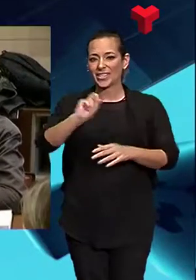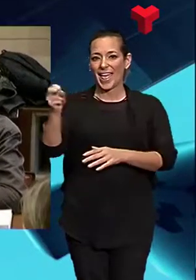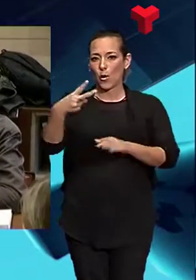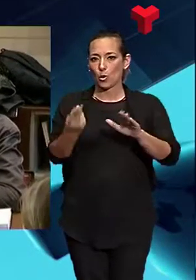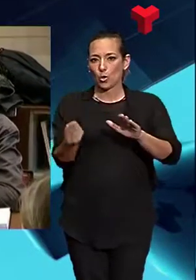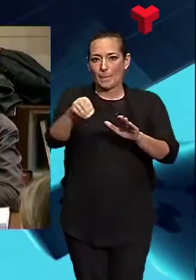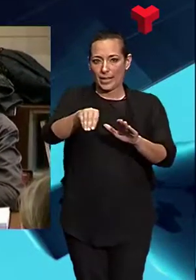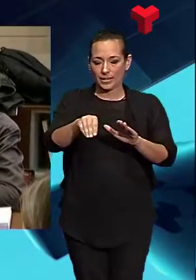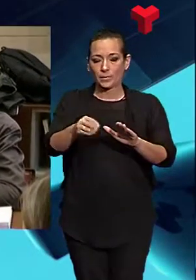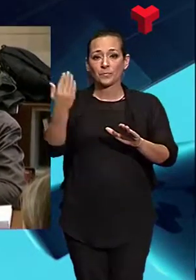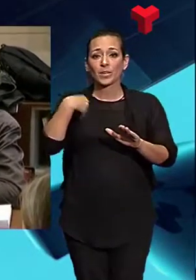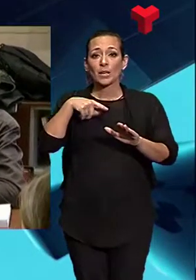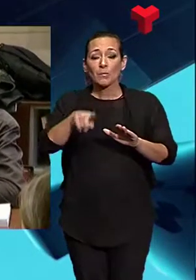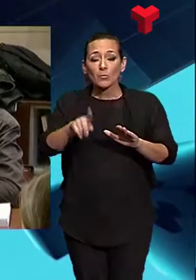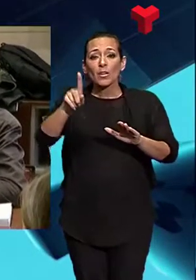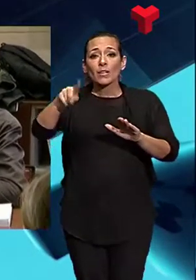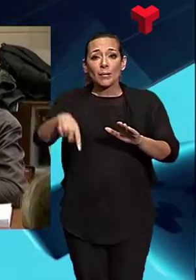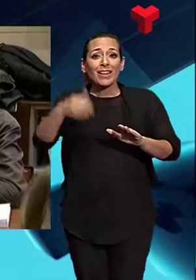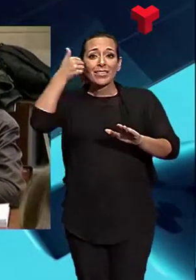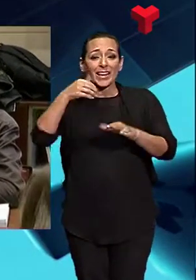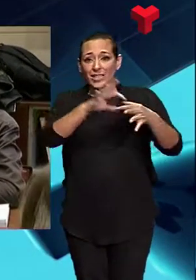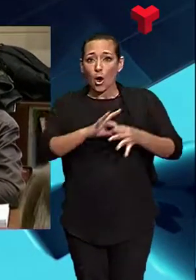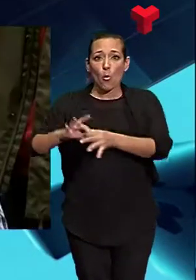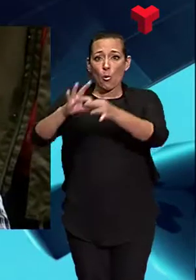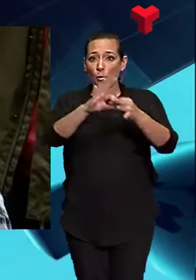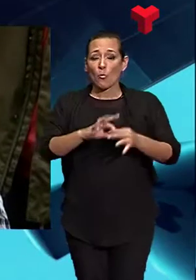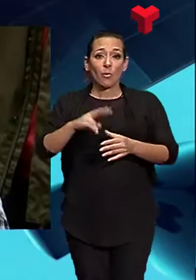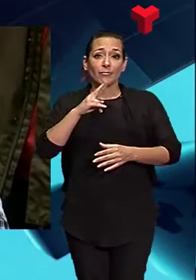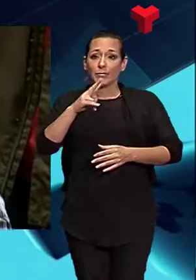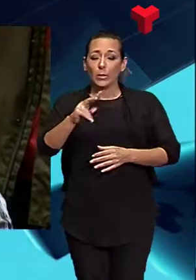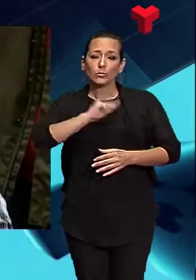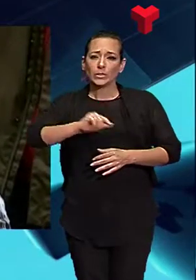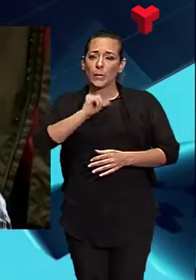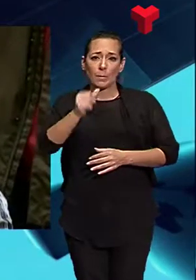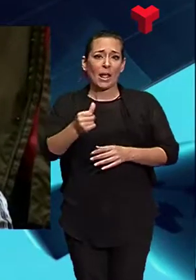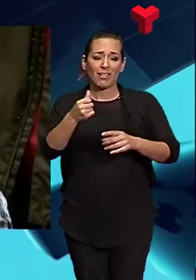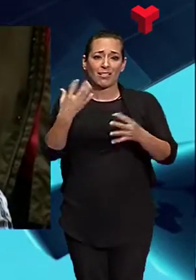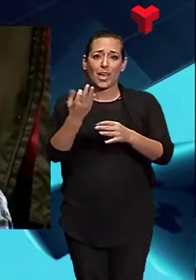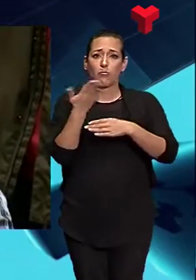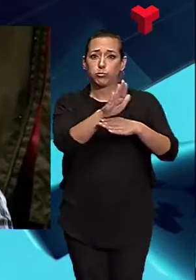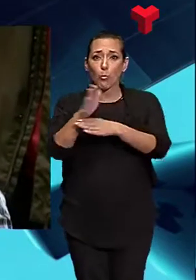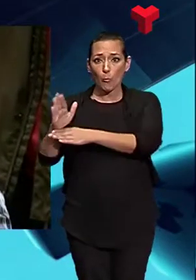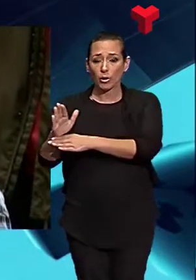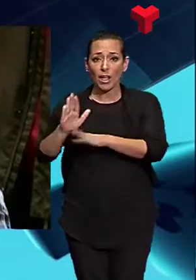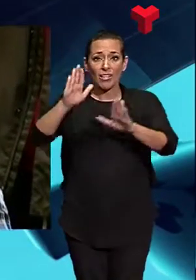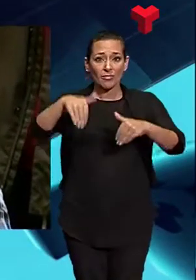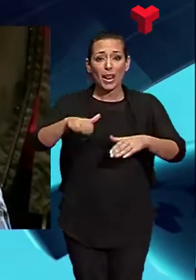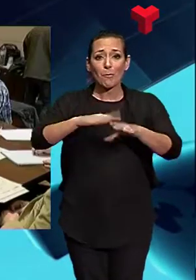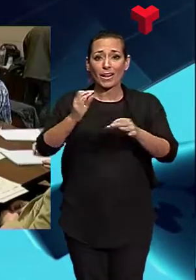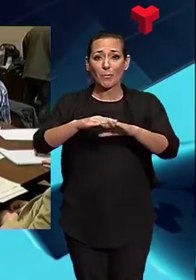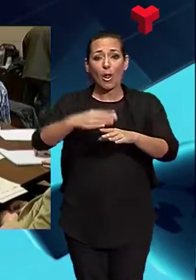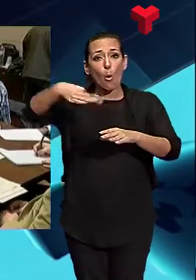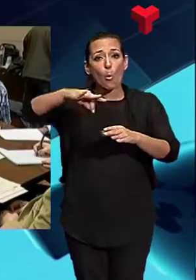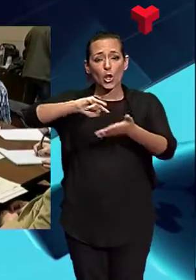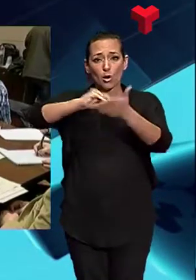lamentat que el govern no hagi accedit a cap de les propostes que els van plantejar per evitar incrementar la pressió fiscal i només hagi fet un canvi en el